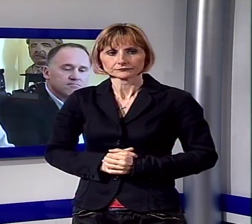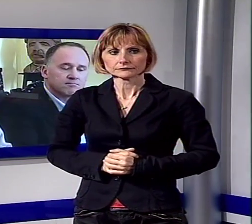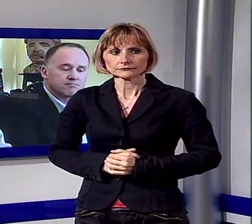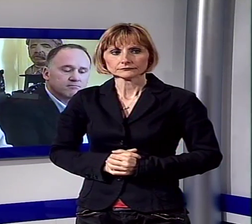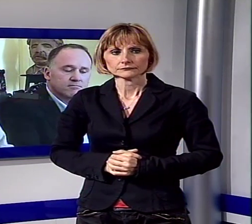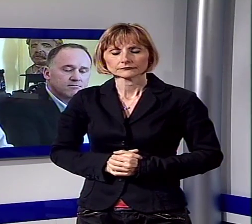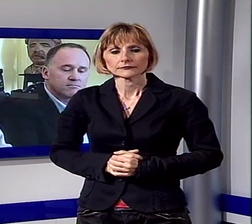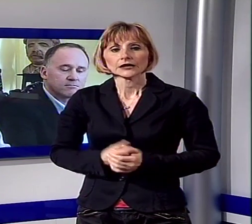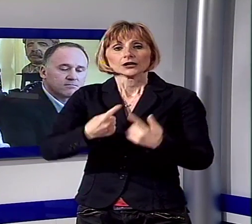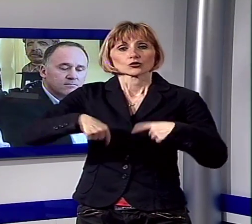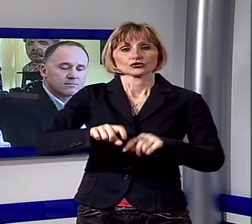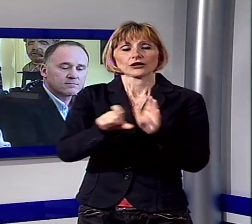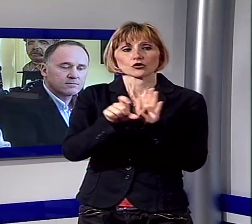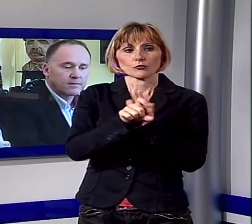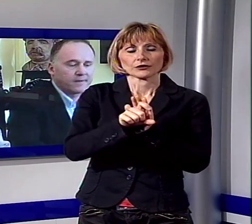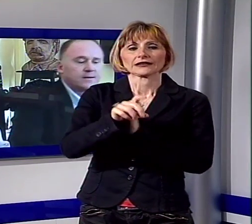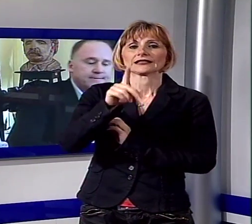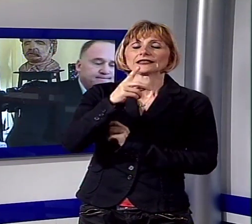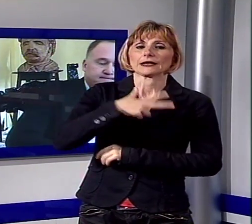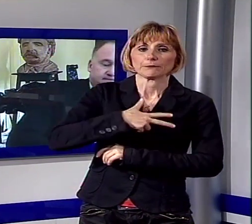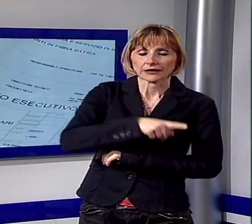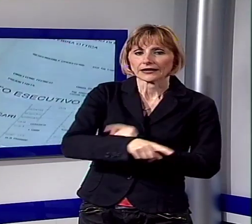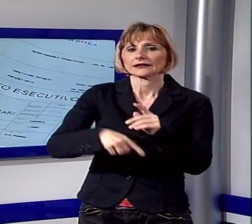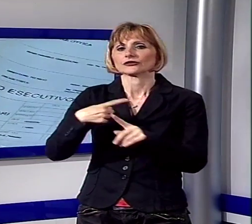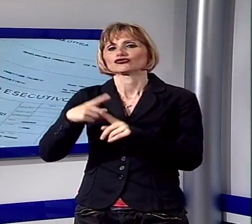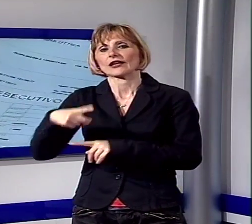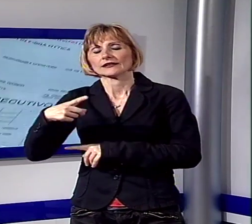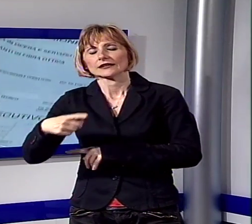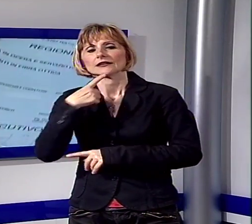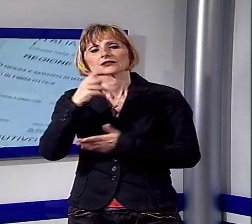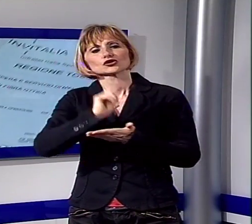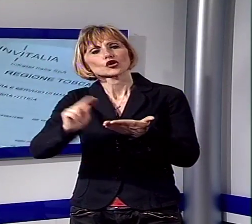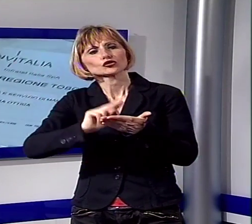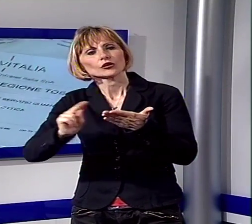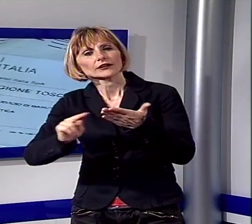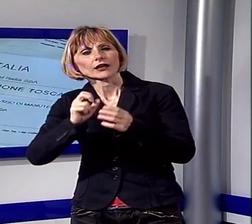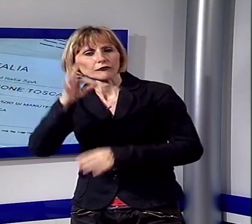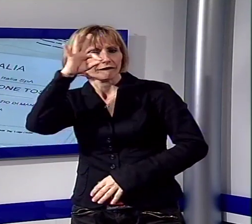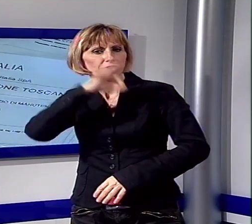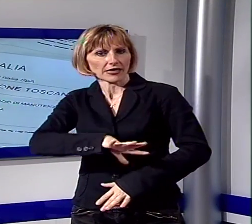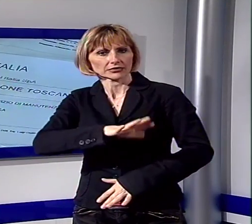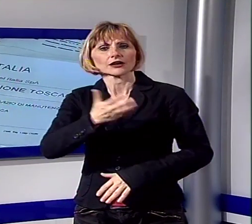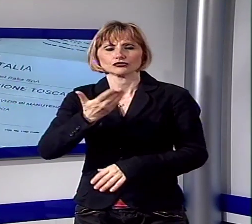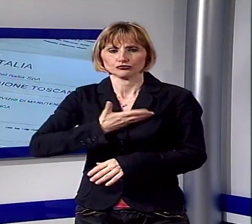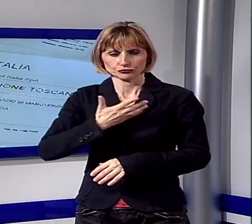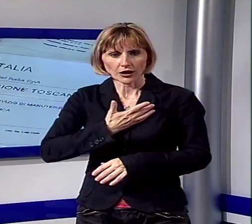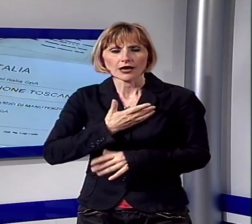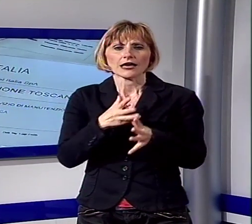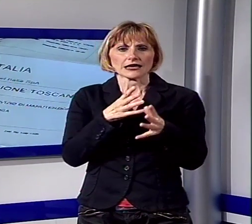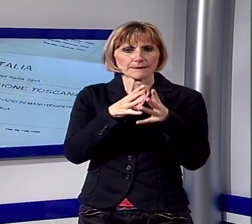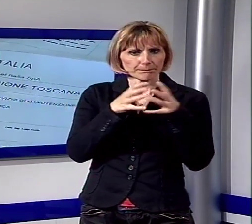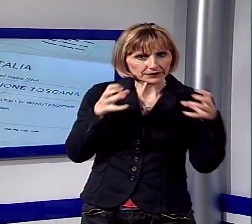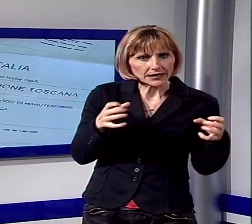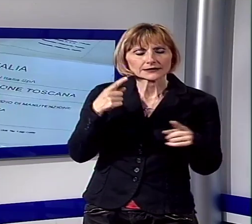consiglieri comunali Lori Delprete e Simone Giannini hanno sottolineato i vantaggi che deriveranno per privati cittadini e imprese dall